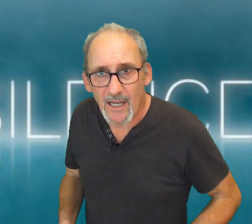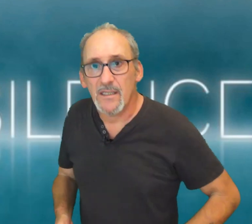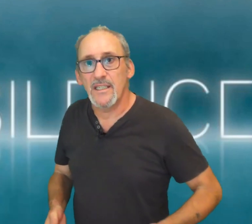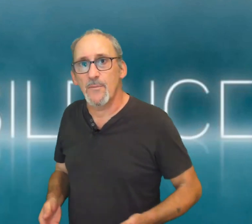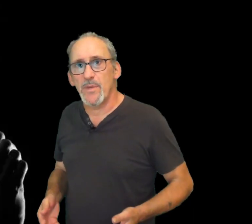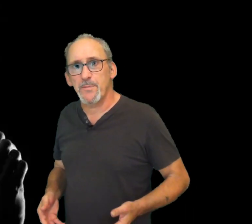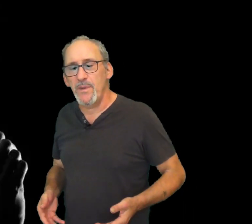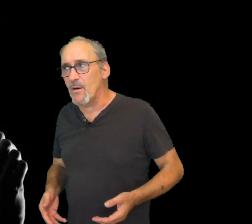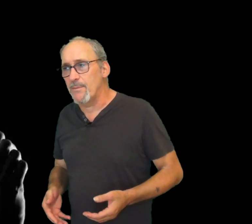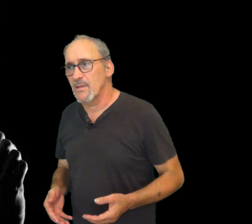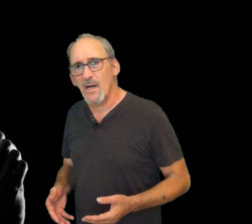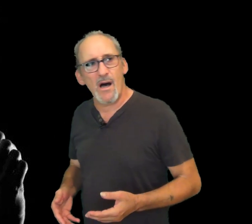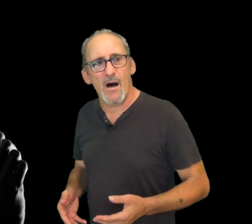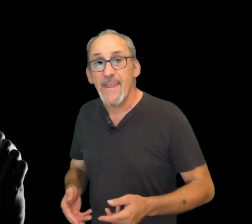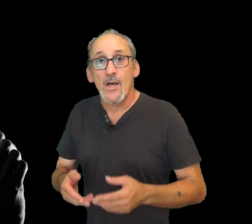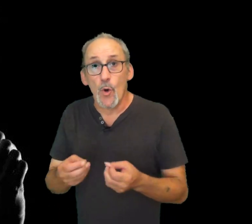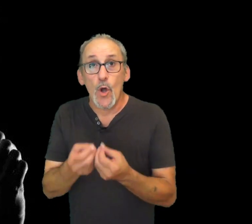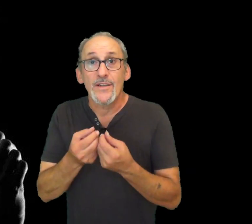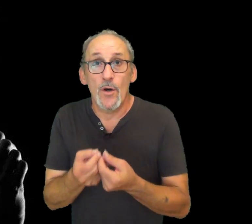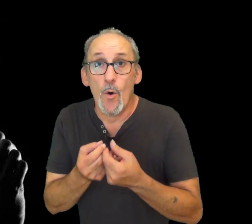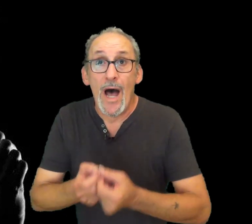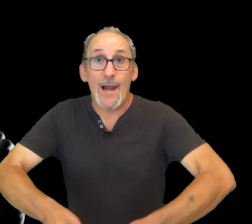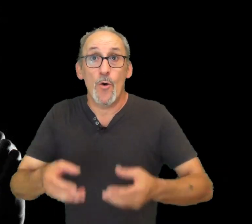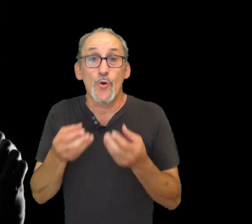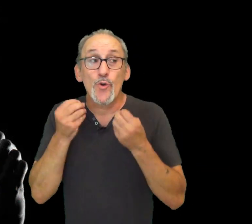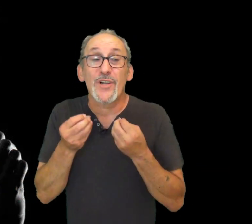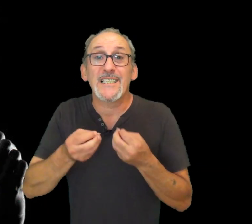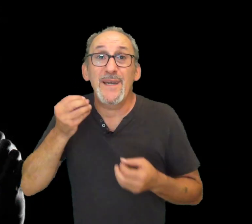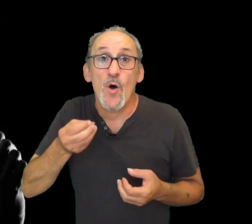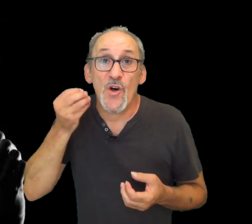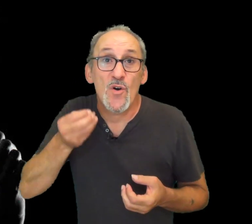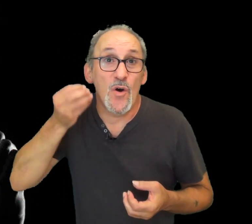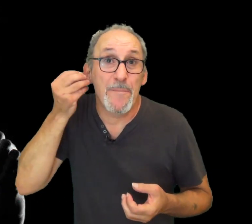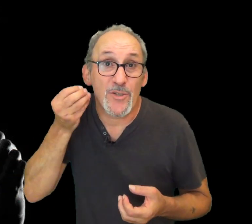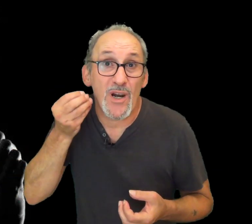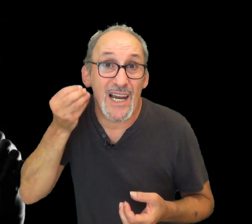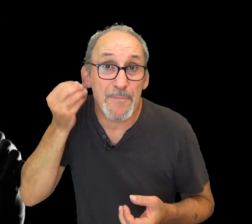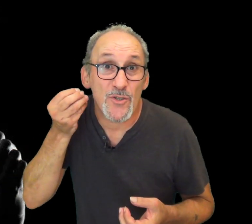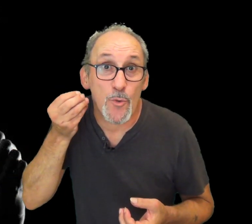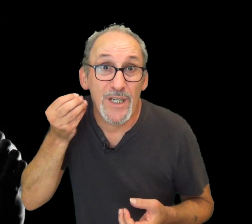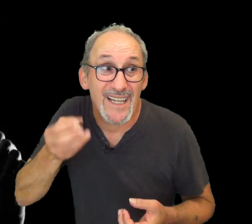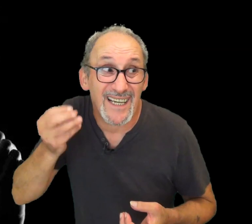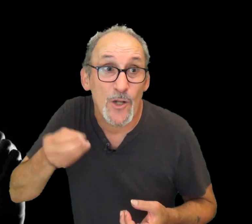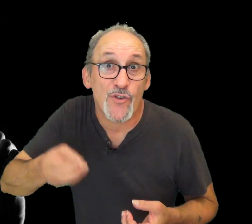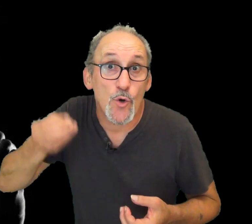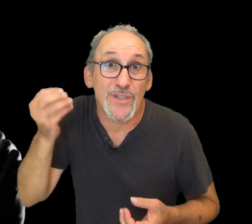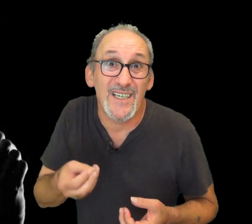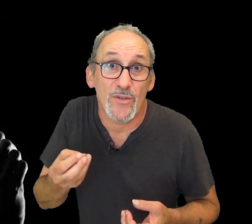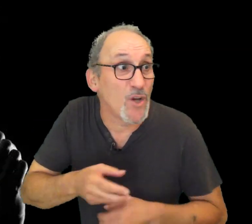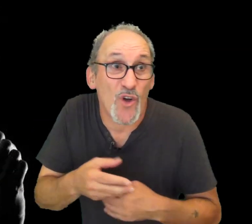là. Laissez-moi m'exprimer quand même. Alors, notre esprit entend et perçoit l'absence de bruit. C'est-à-dire qu'il entend le silence. Il n